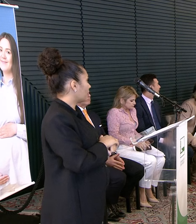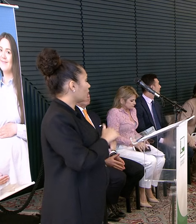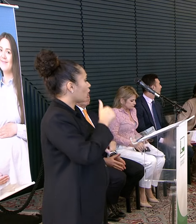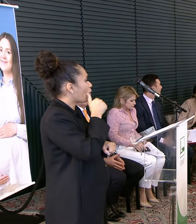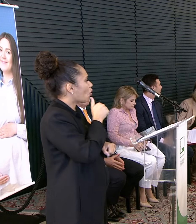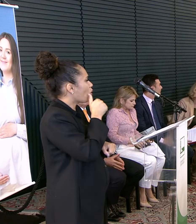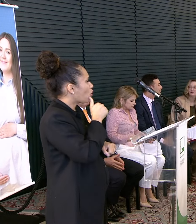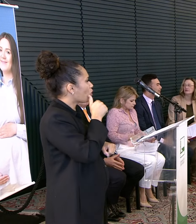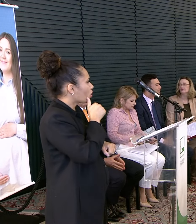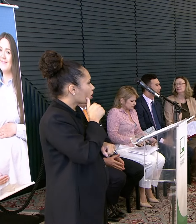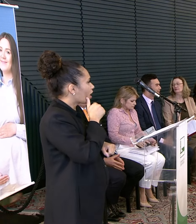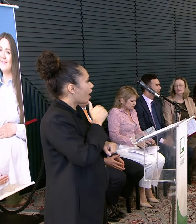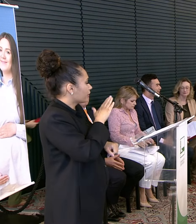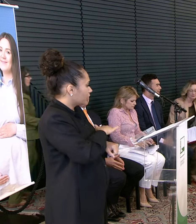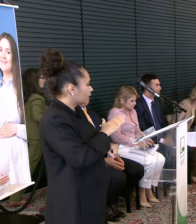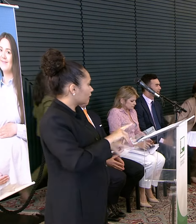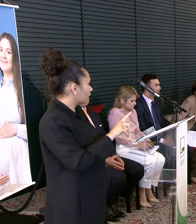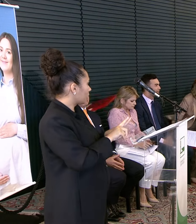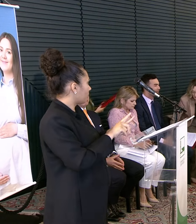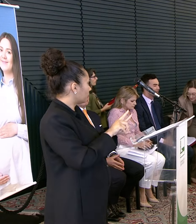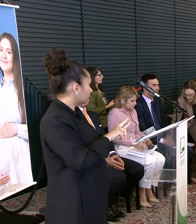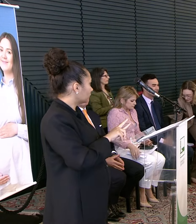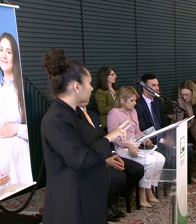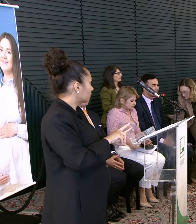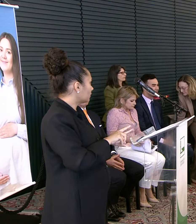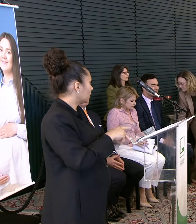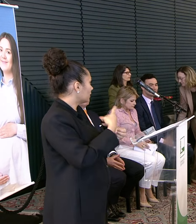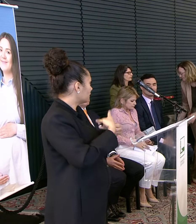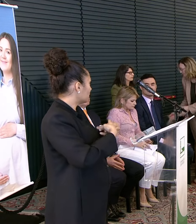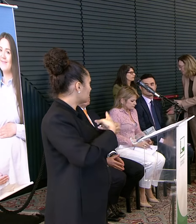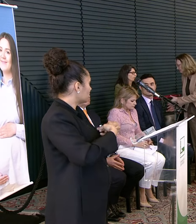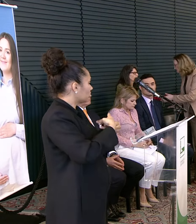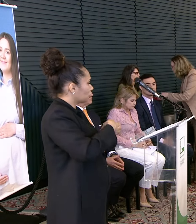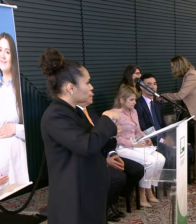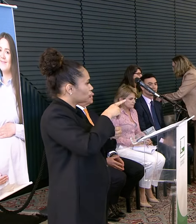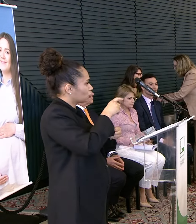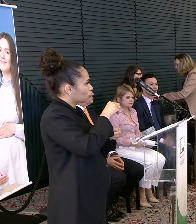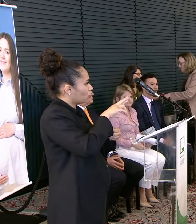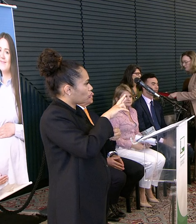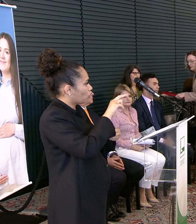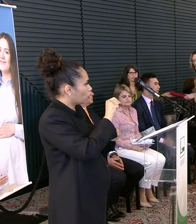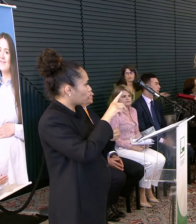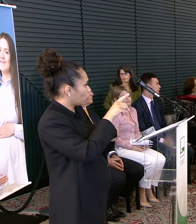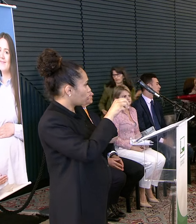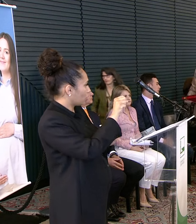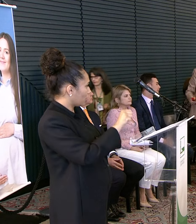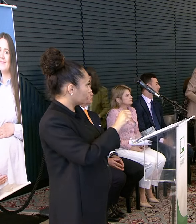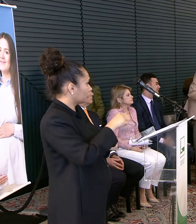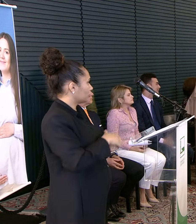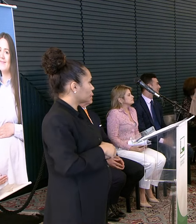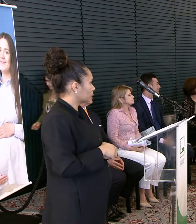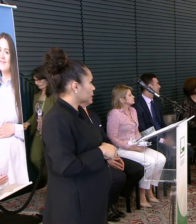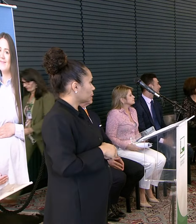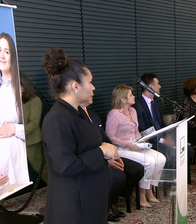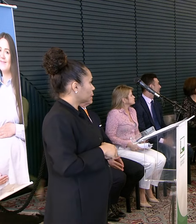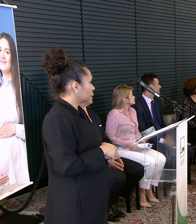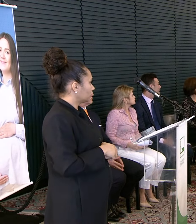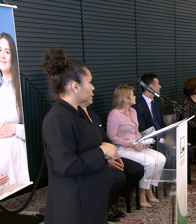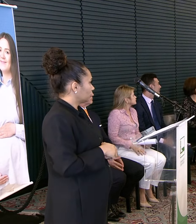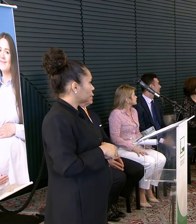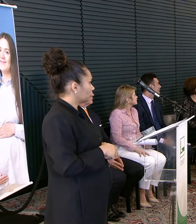universitário Da Universidade Federal Da Grande Dourados Hospital do Câncer O seu